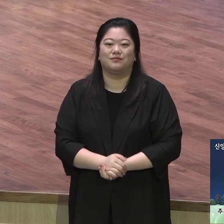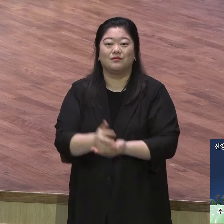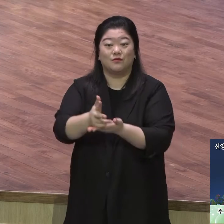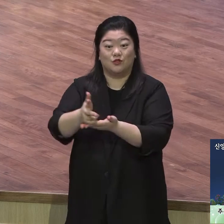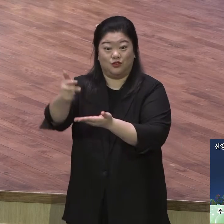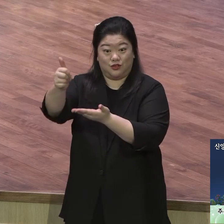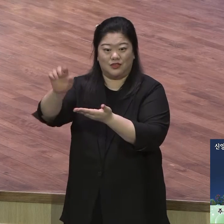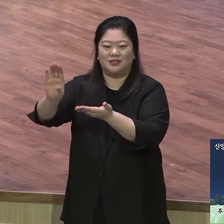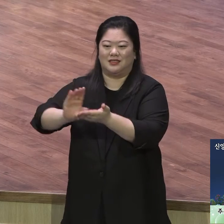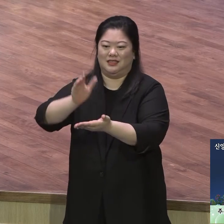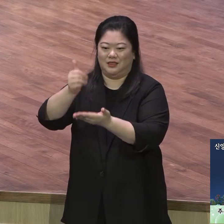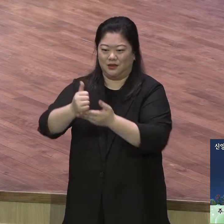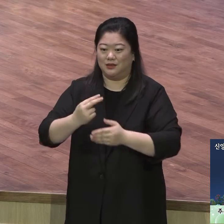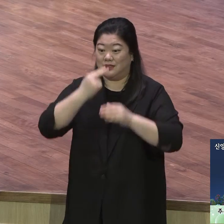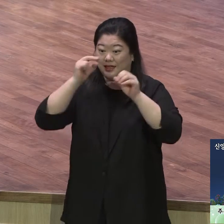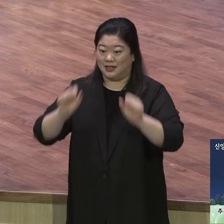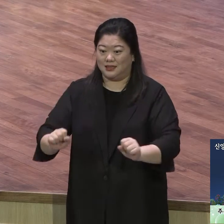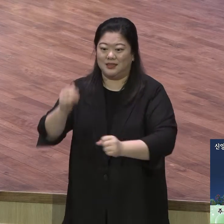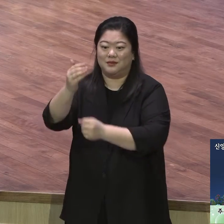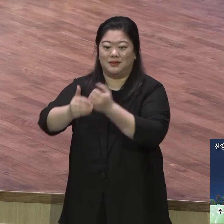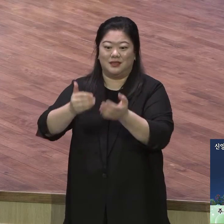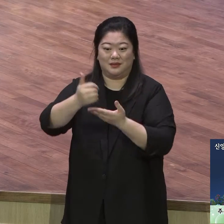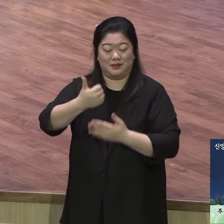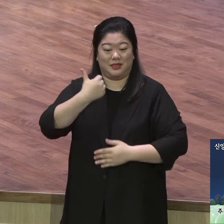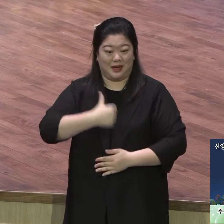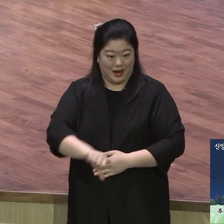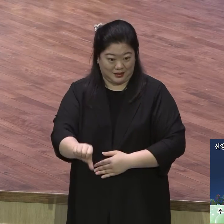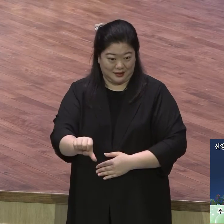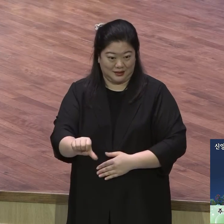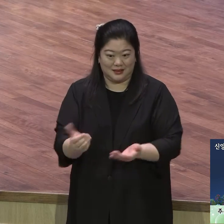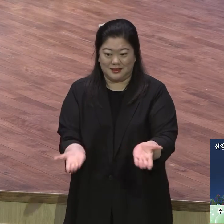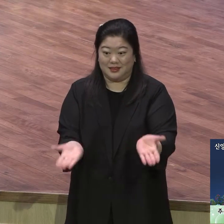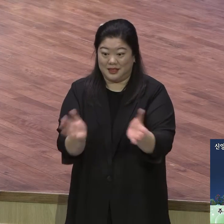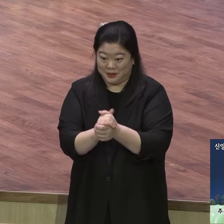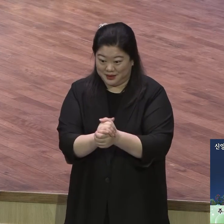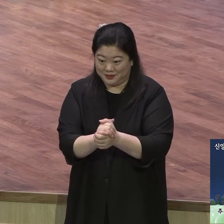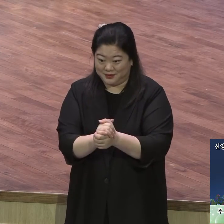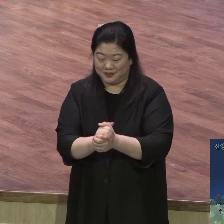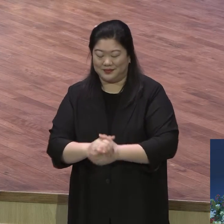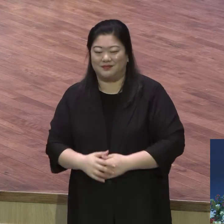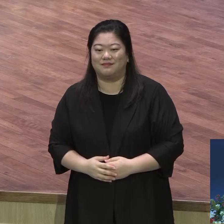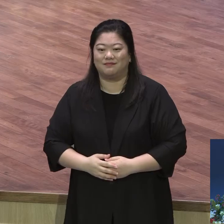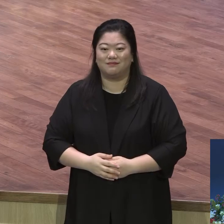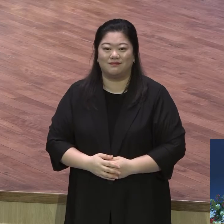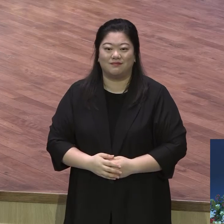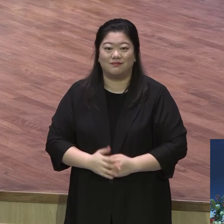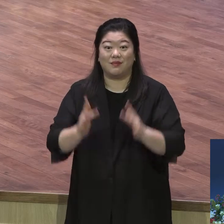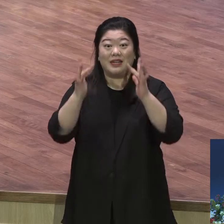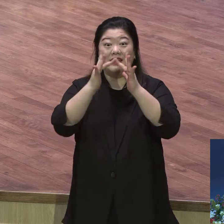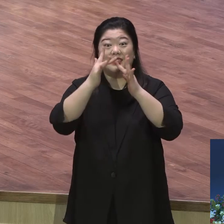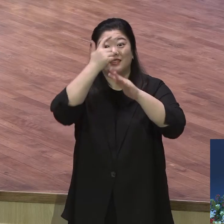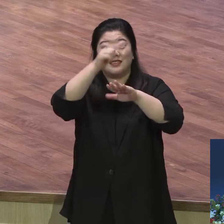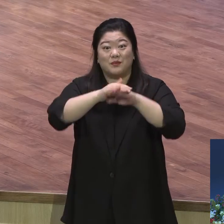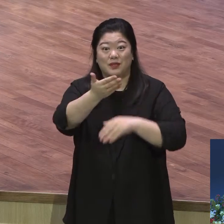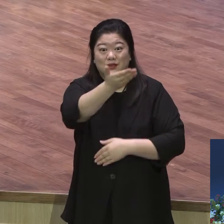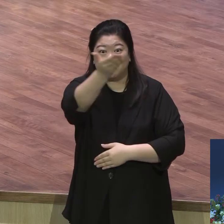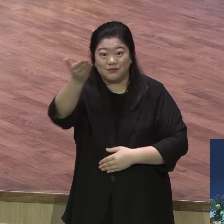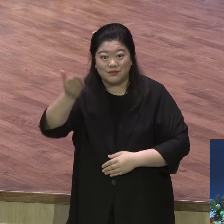그리스도시오 살아계신 하나님의 아들이십니다. 아멘 우리 온라인 예배드리는 성도들 또 해외 성도들